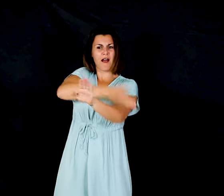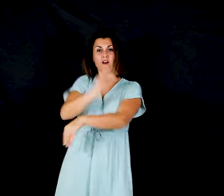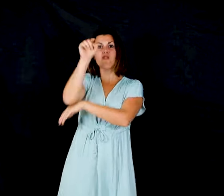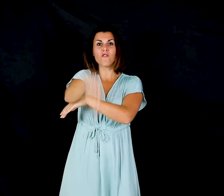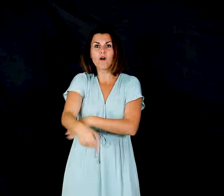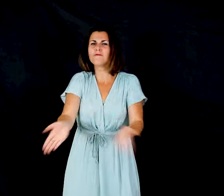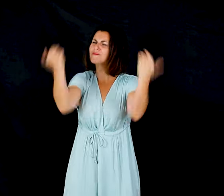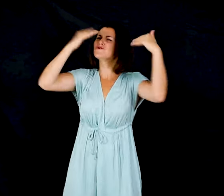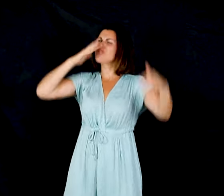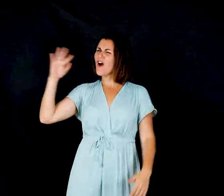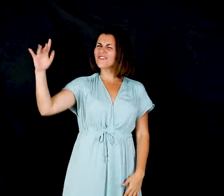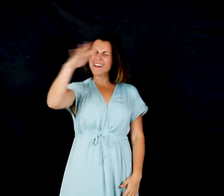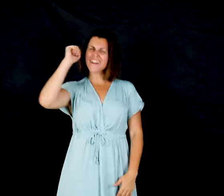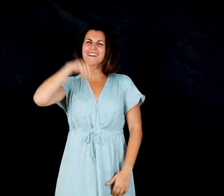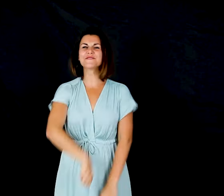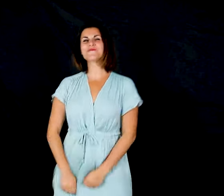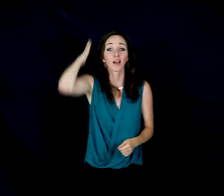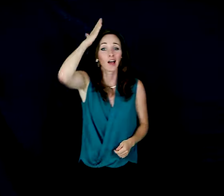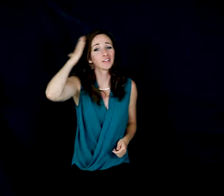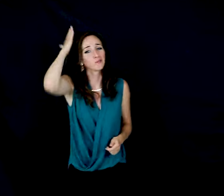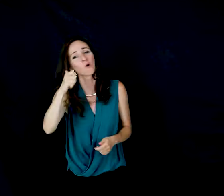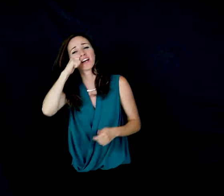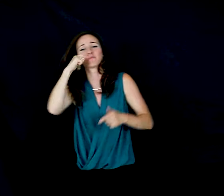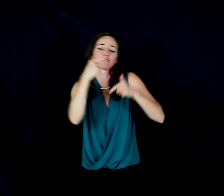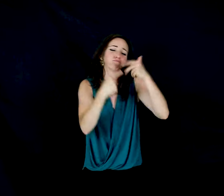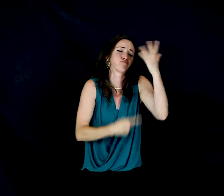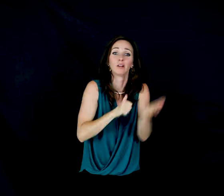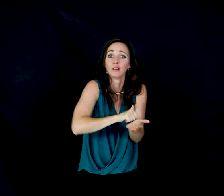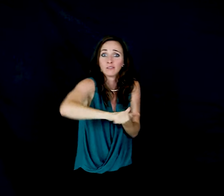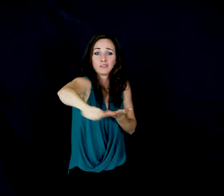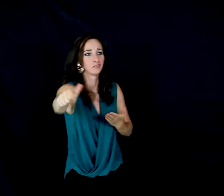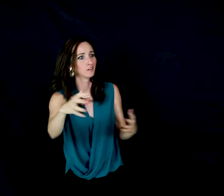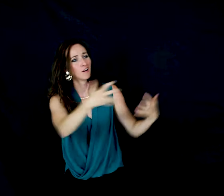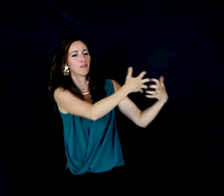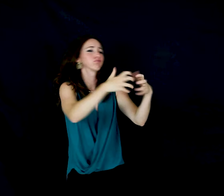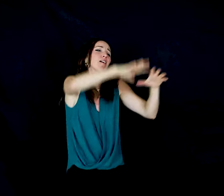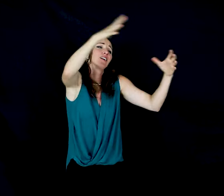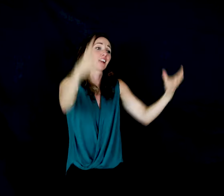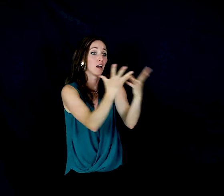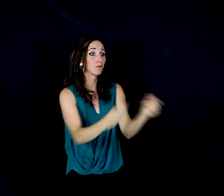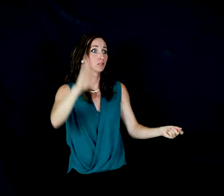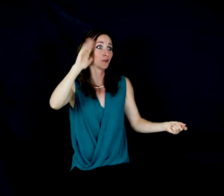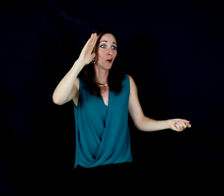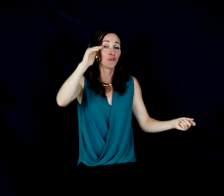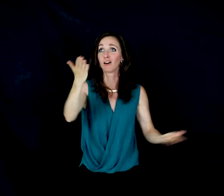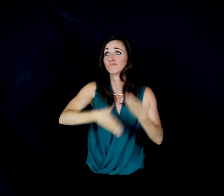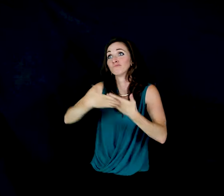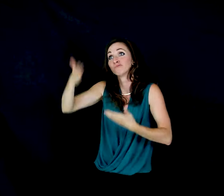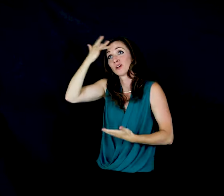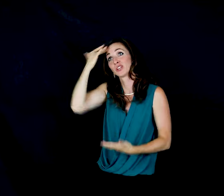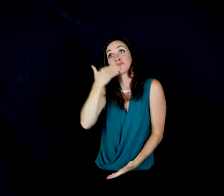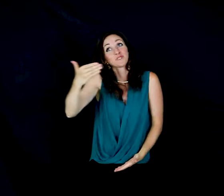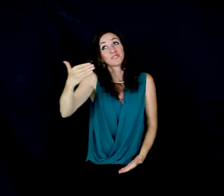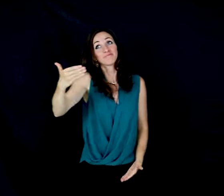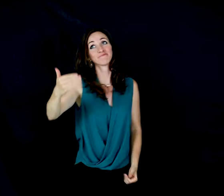la machine déraille Chanter Espèce animale, décimée Adieu banquiste, bonjour l